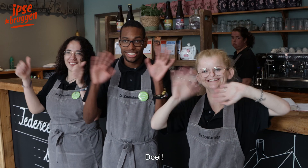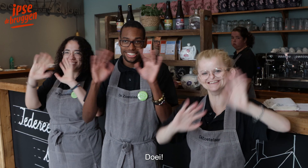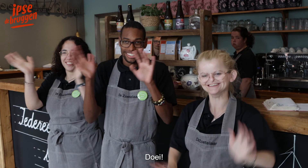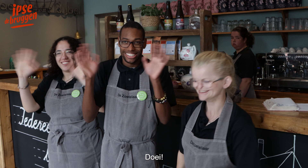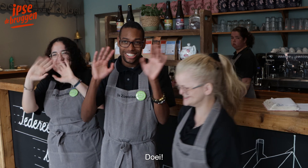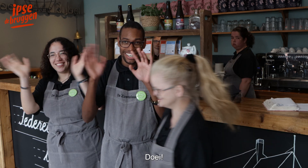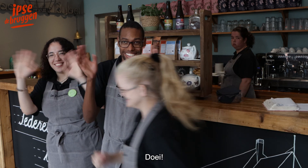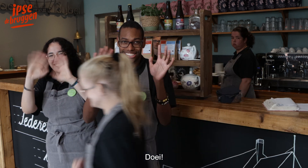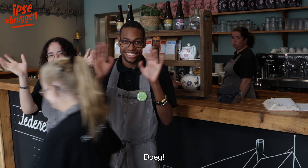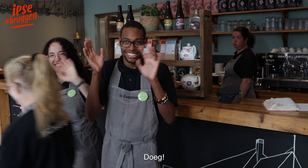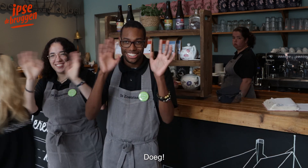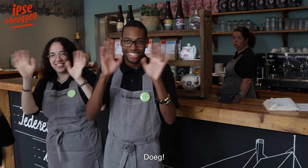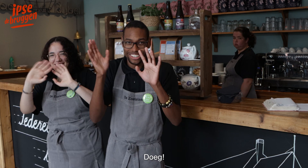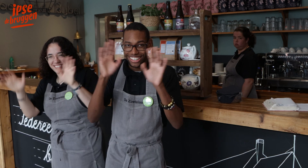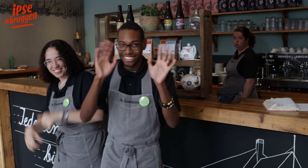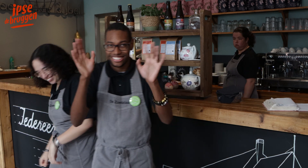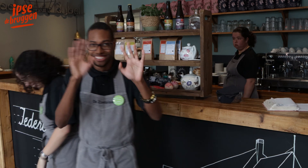Doei! Doe, doe, doe! Doei! Doei!